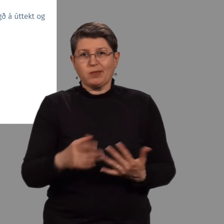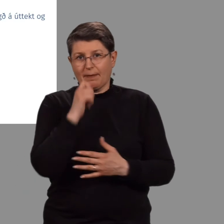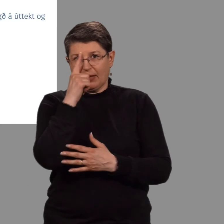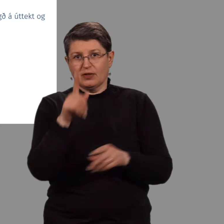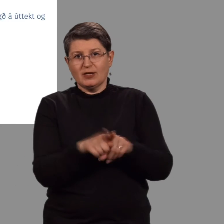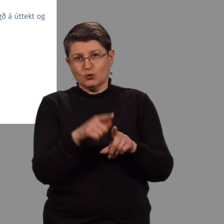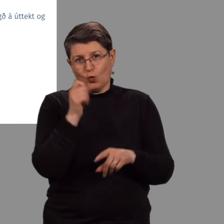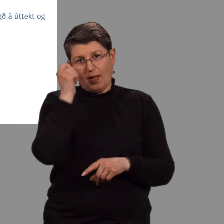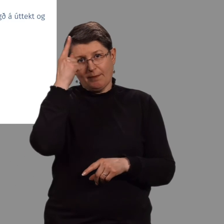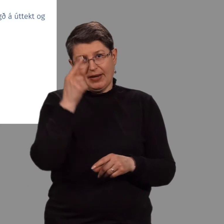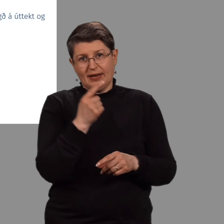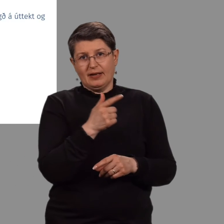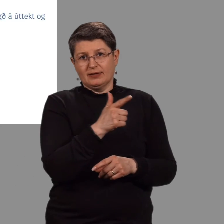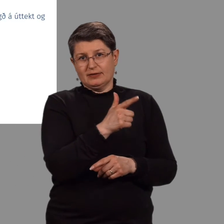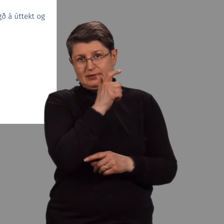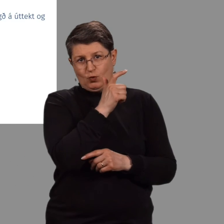Takk fyrir mig.